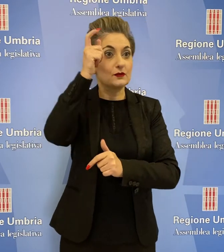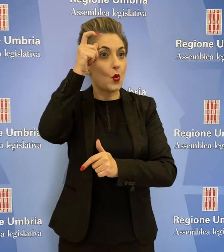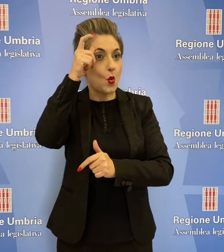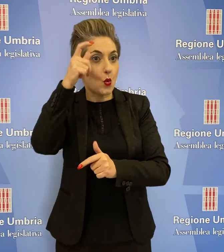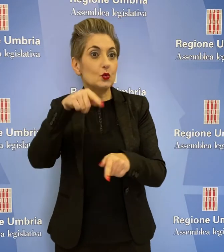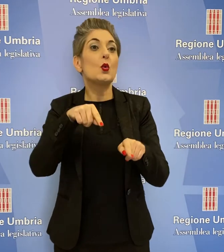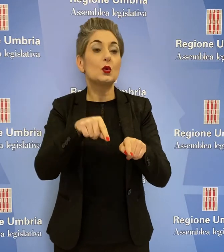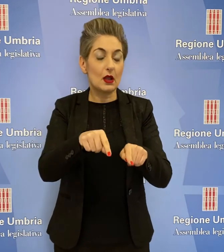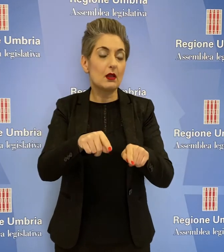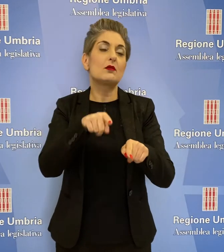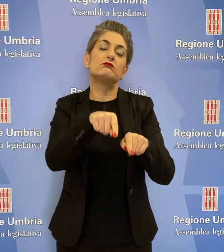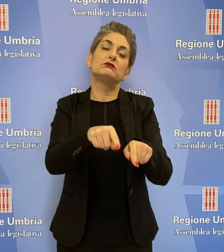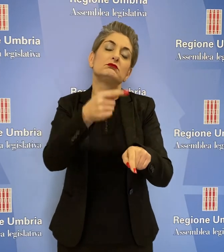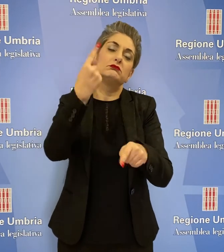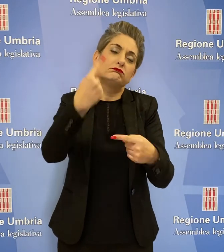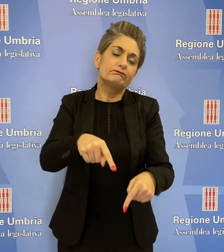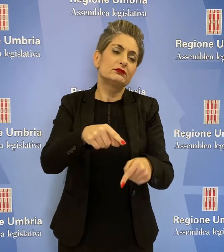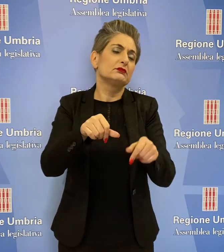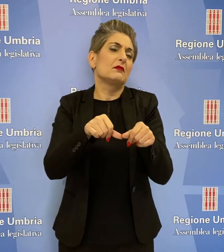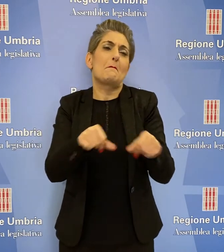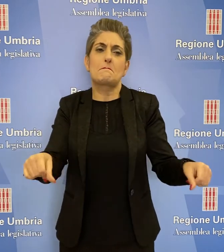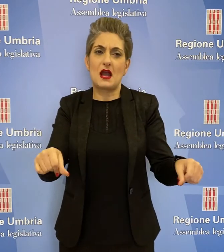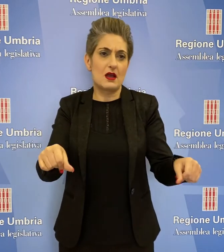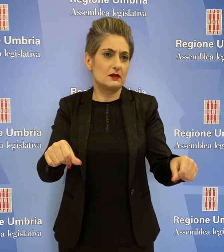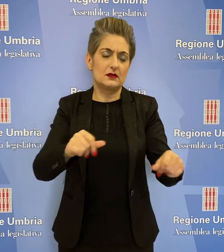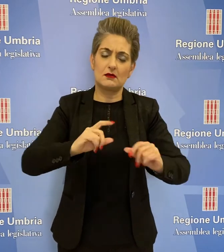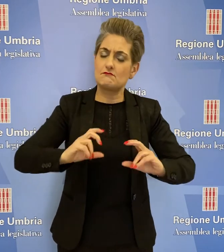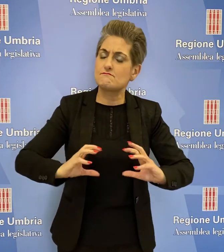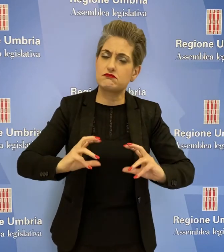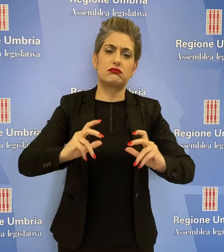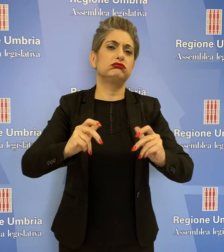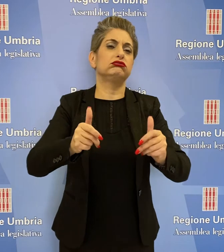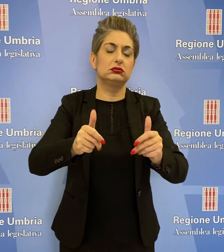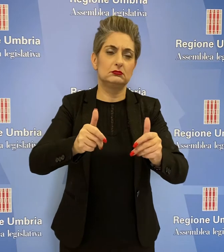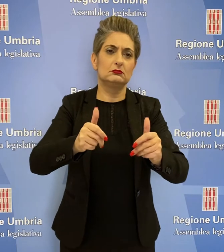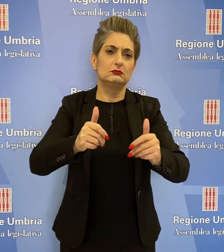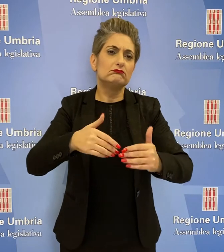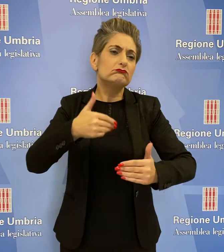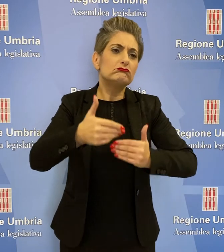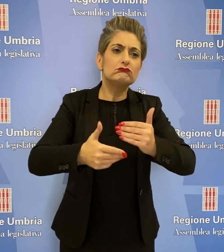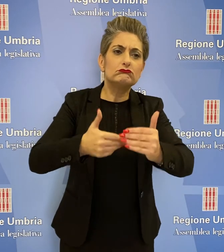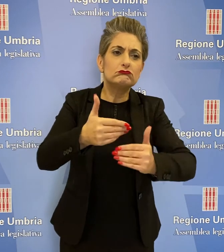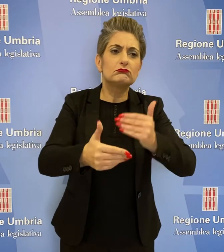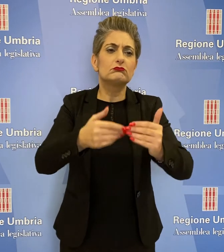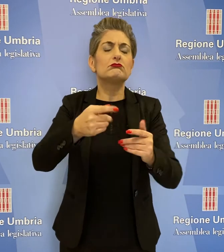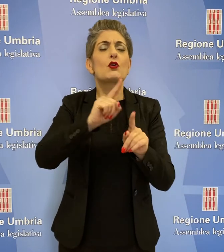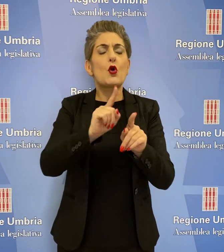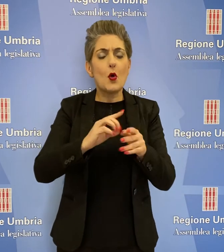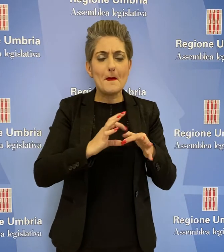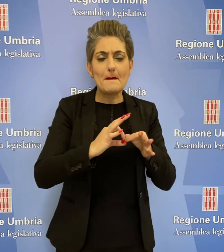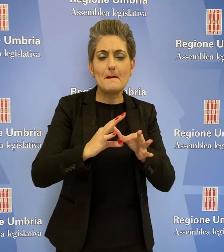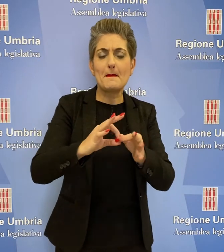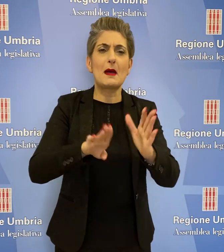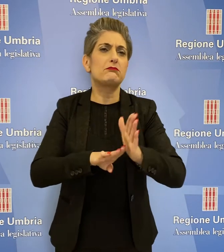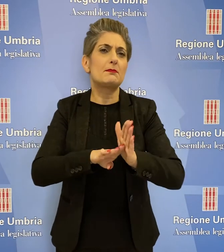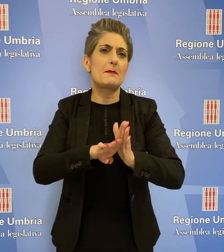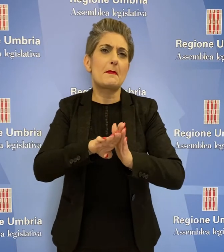turistica e culturale costituisce un asse strategico per alimentare un circolo